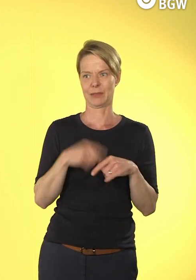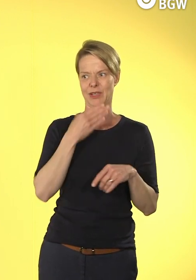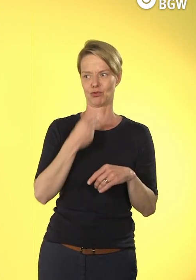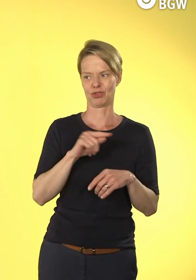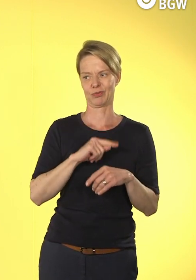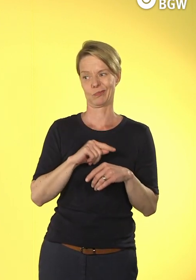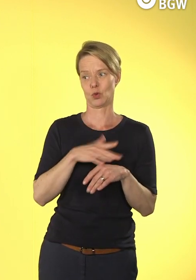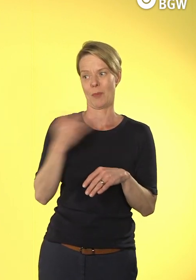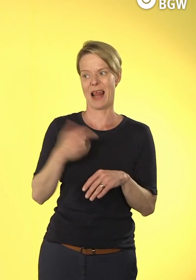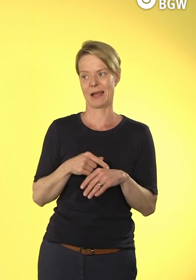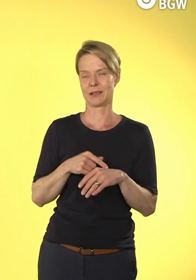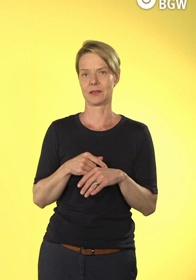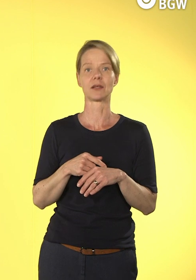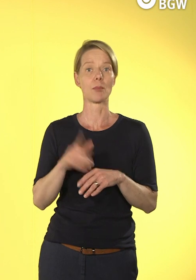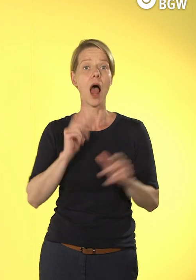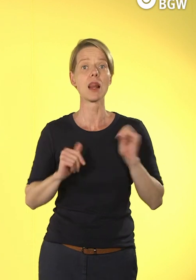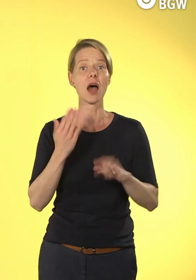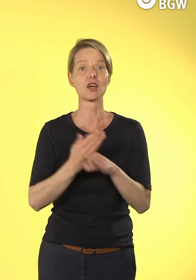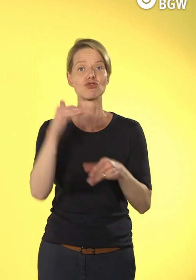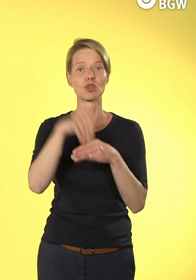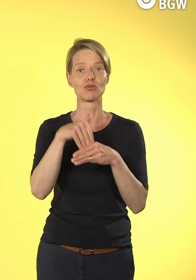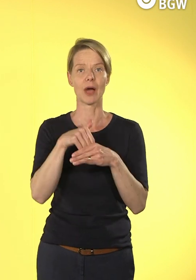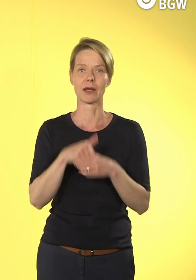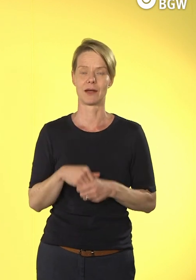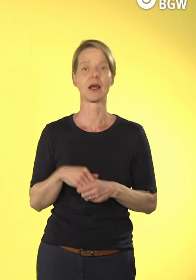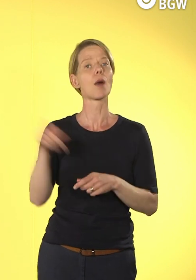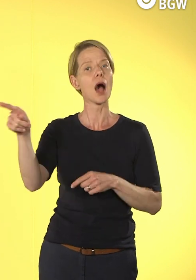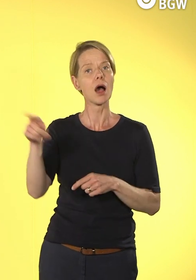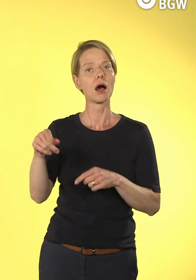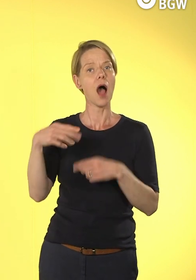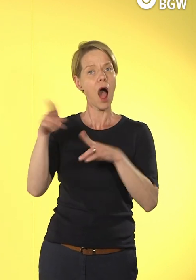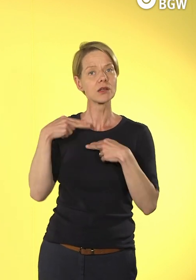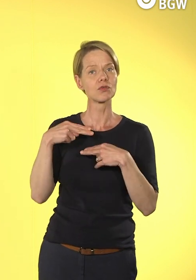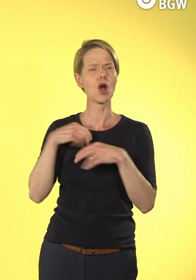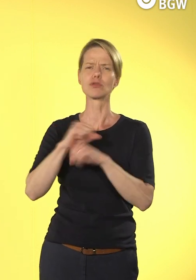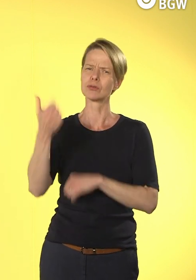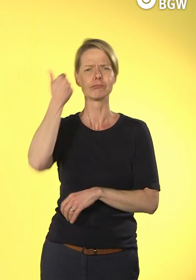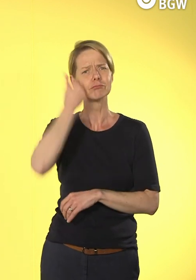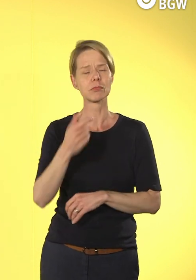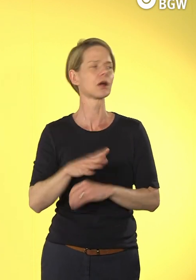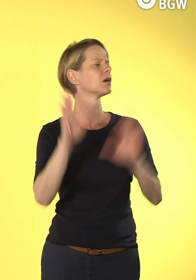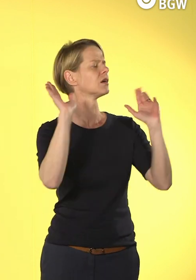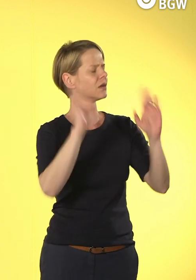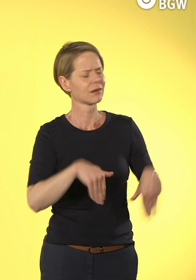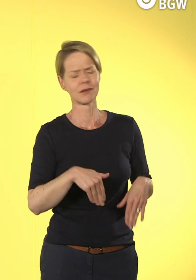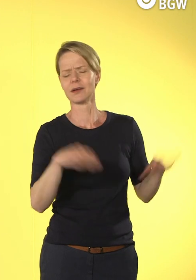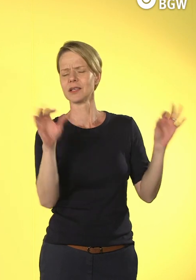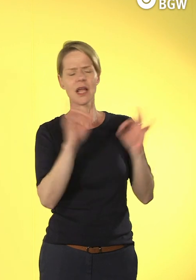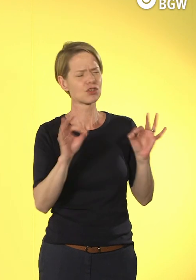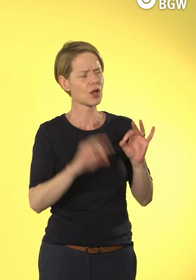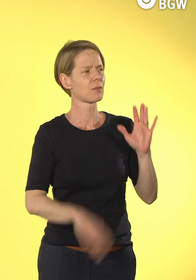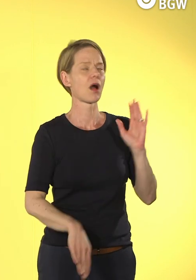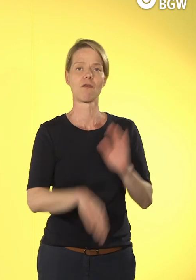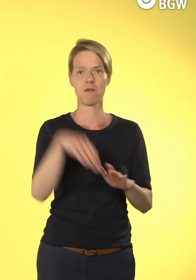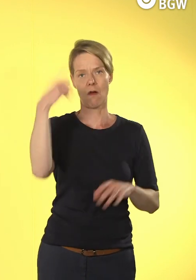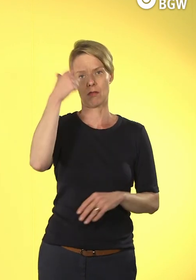macht überhaupt nichts, überhaupt kein Problem, ist schwierig. Also höchstes Verständnis für diesen Fehler. Und das hat mit mir natürlich auch